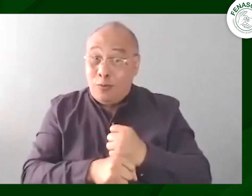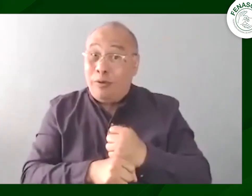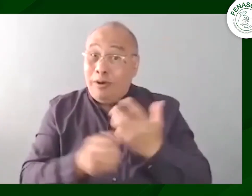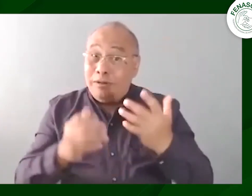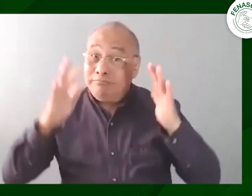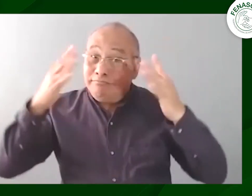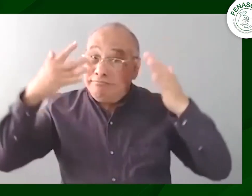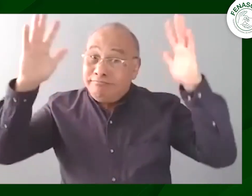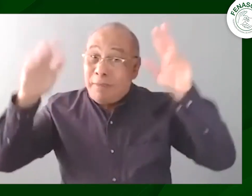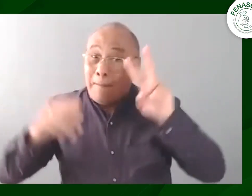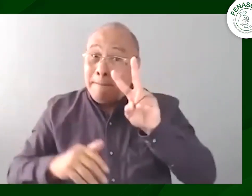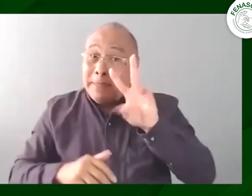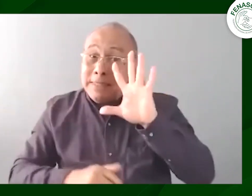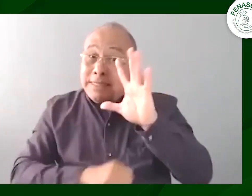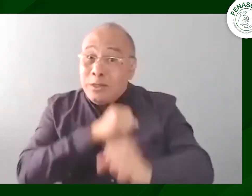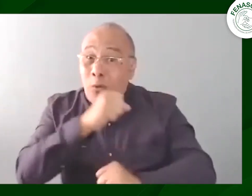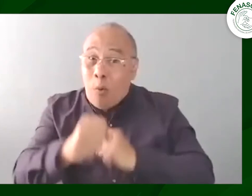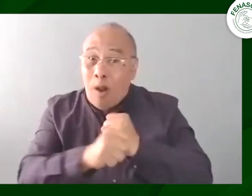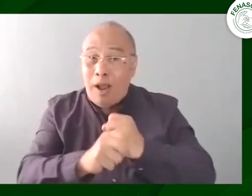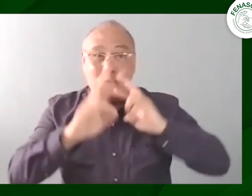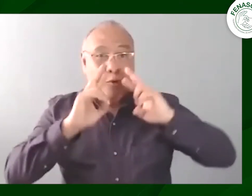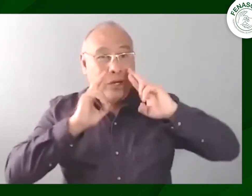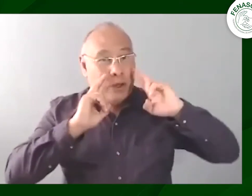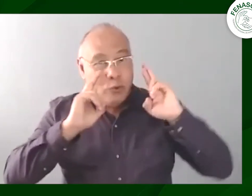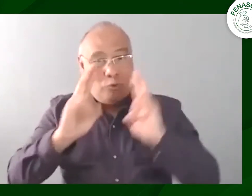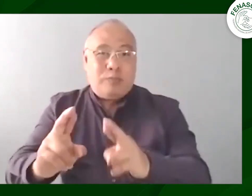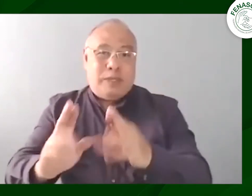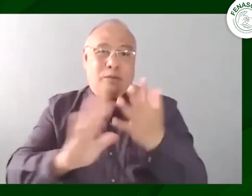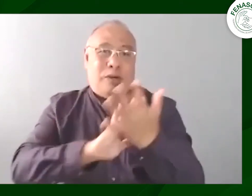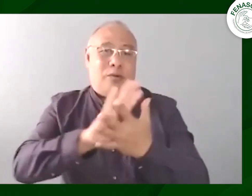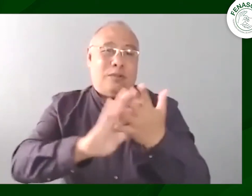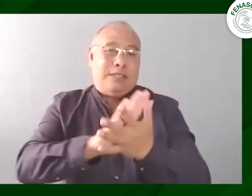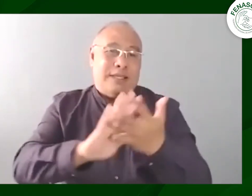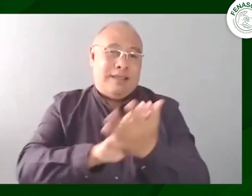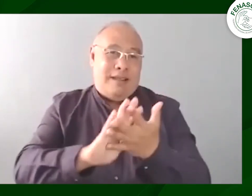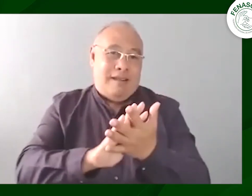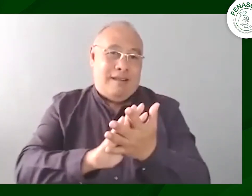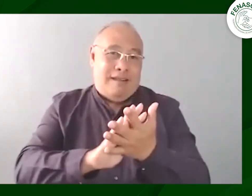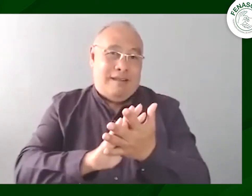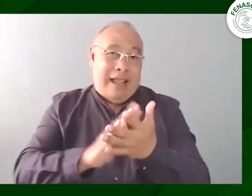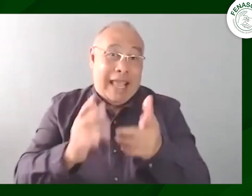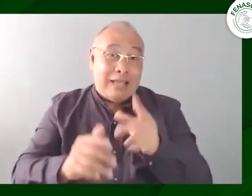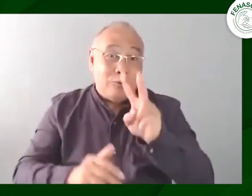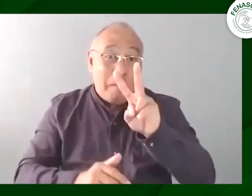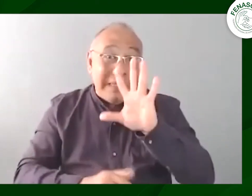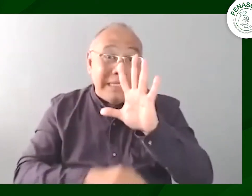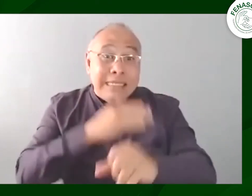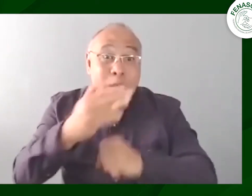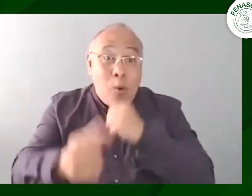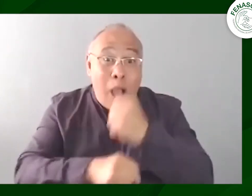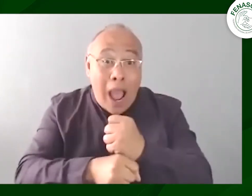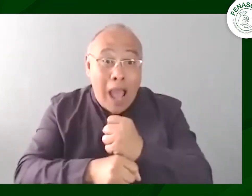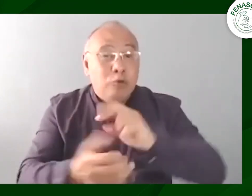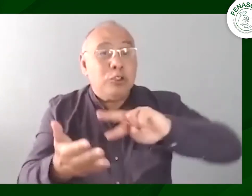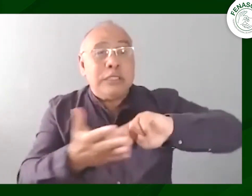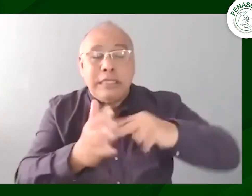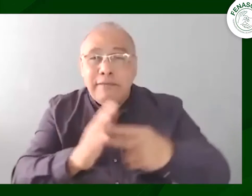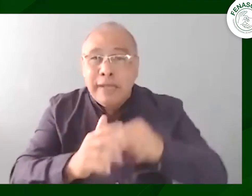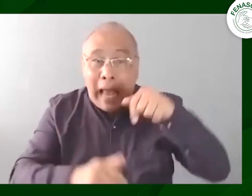derechos recuerden que este año estamos en la celebración de los 25 años del reconocimiento legal de la lengua de